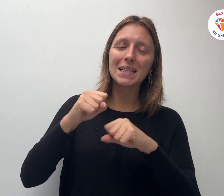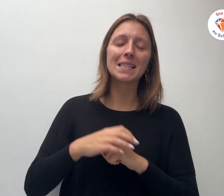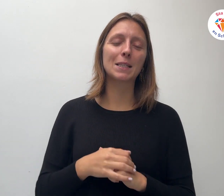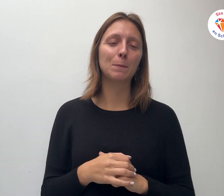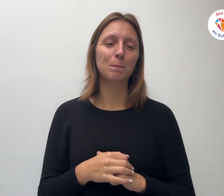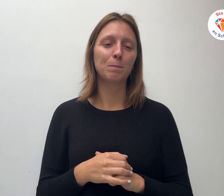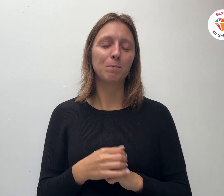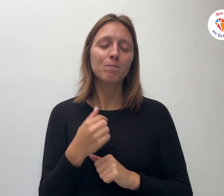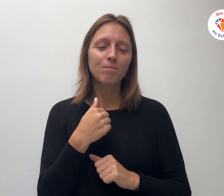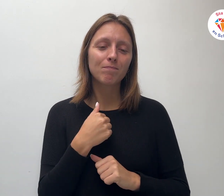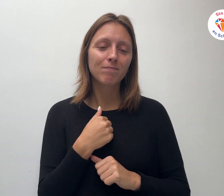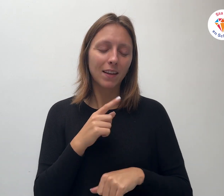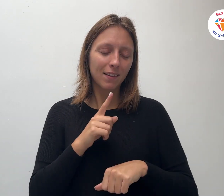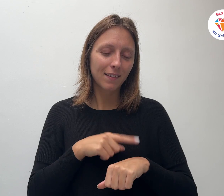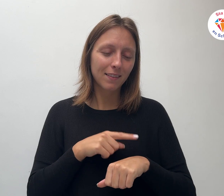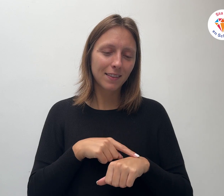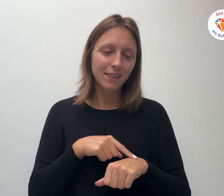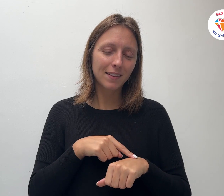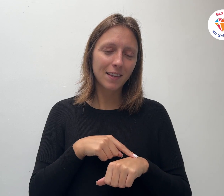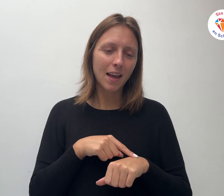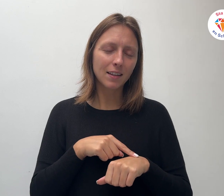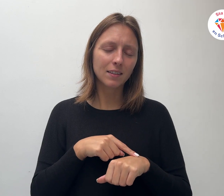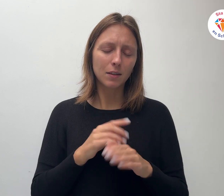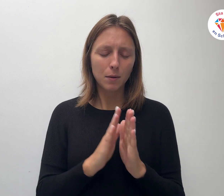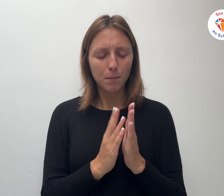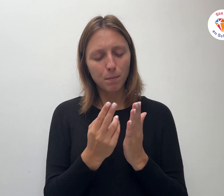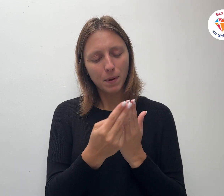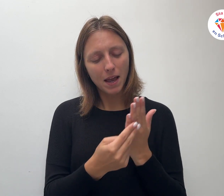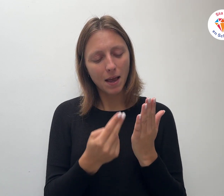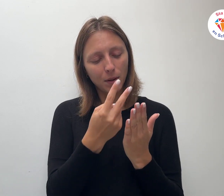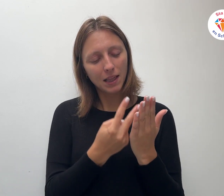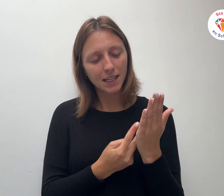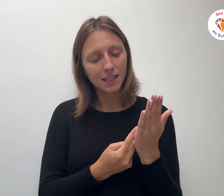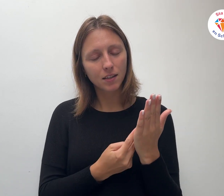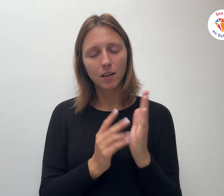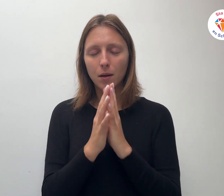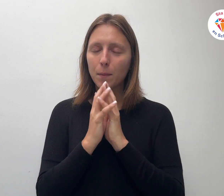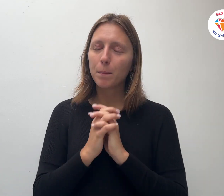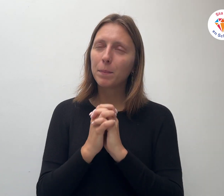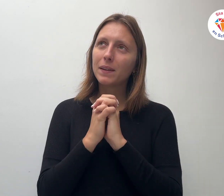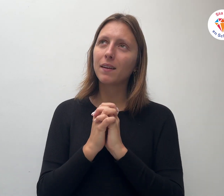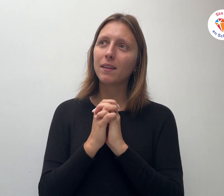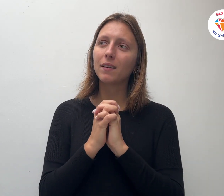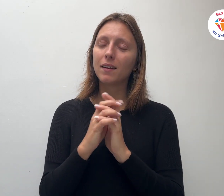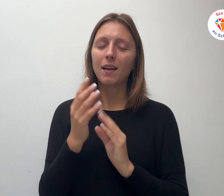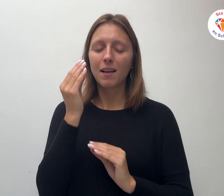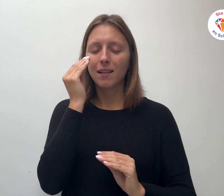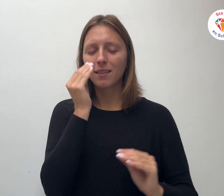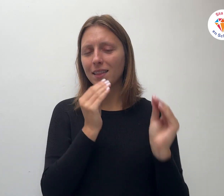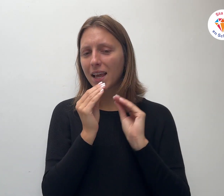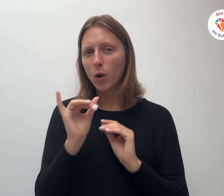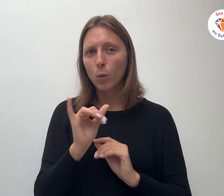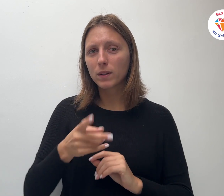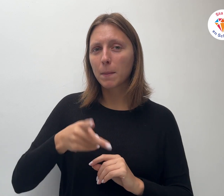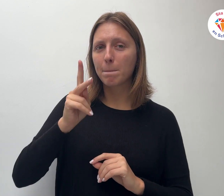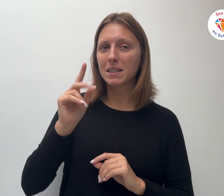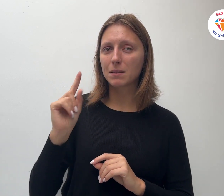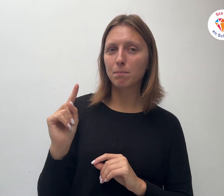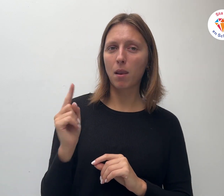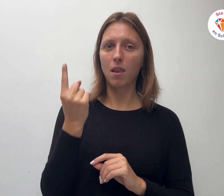gaan luisteren Door in mijn Bijbel te lezen en te bidden Ik leerde prioriteiten te stellen Aanwezig te zijn in